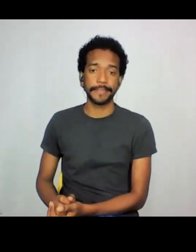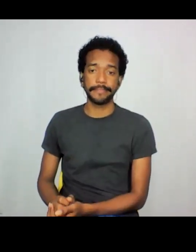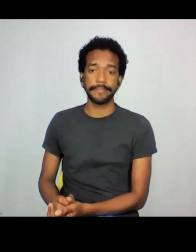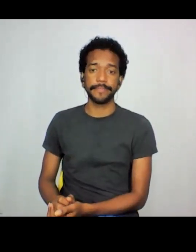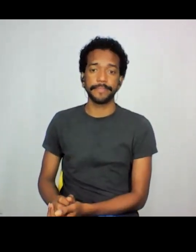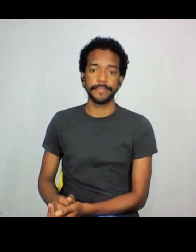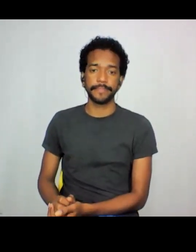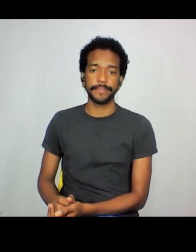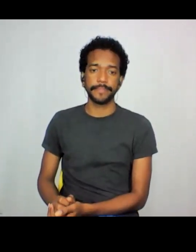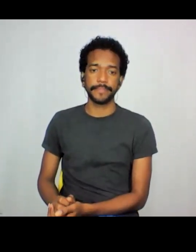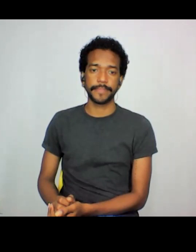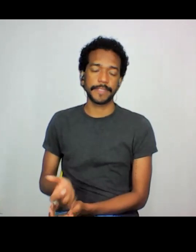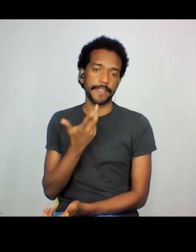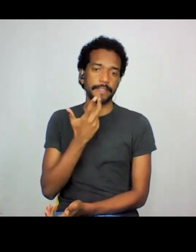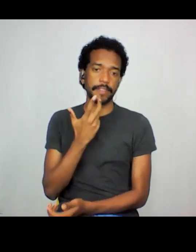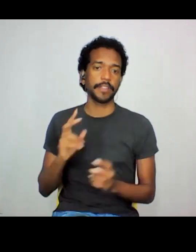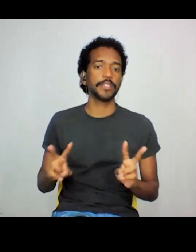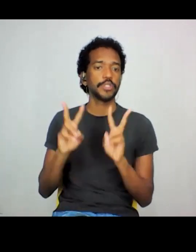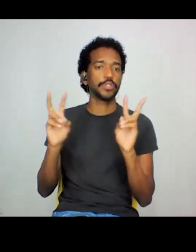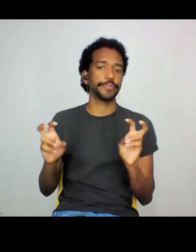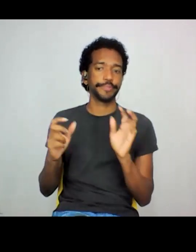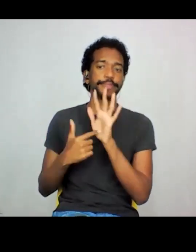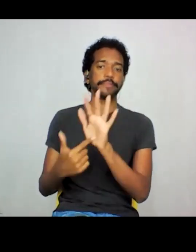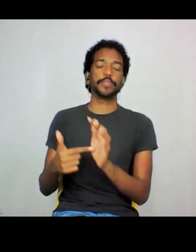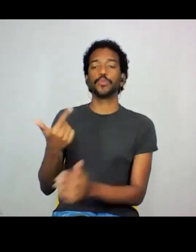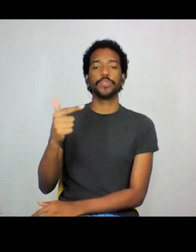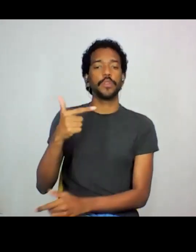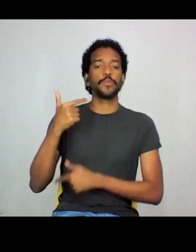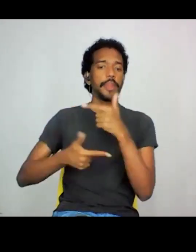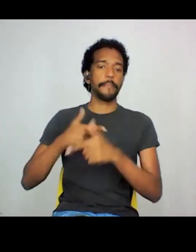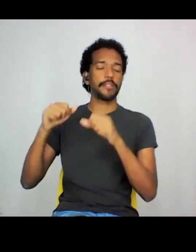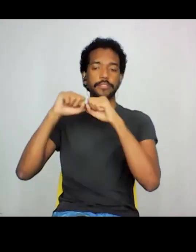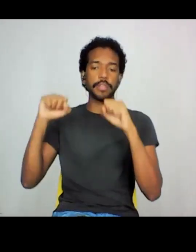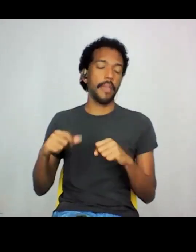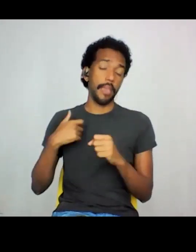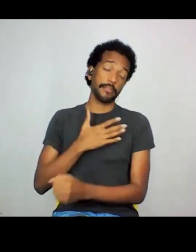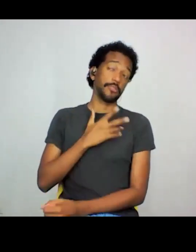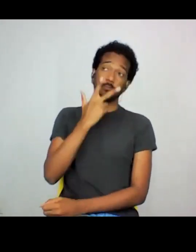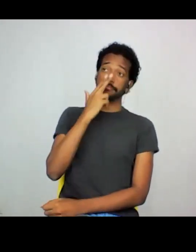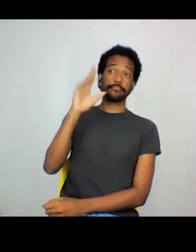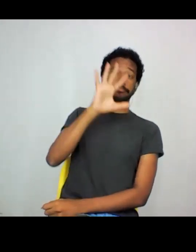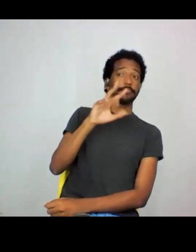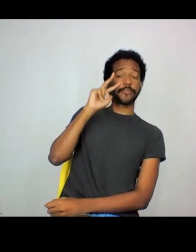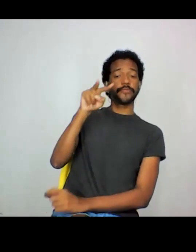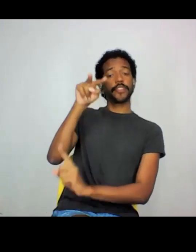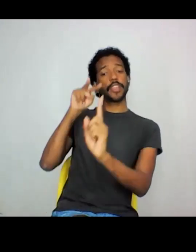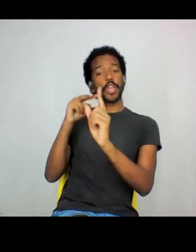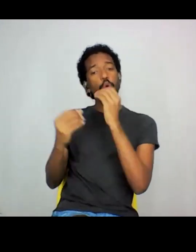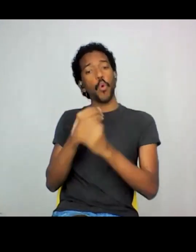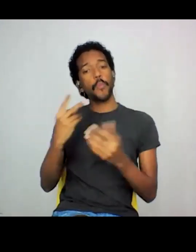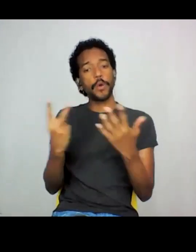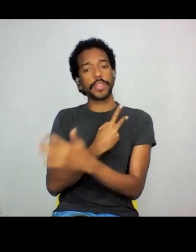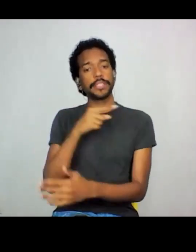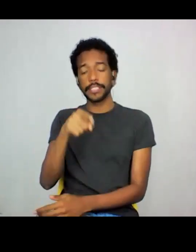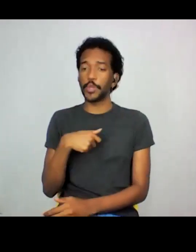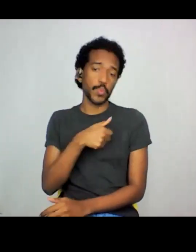Falando assim, impressões, não fiz um trabalho sistemático, assim, de como isso se dá, mas eu tenho